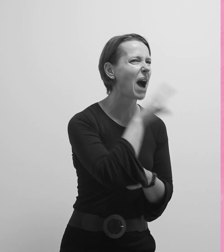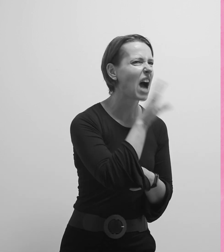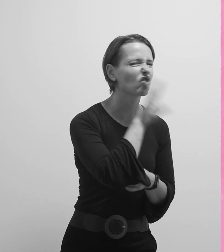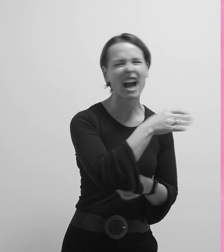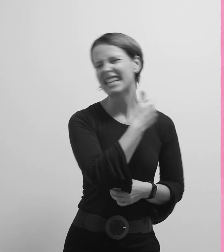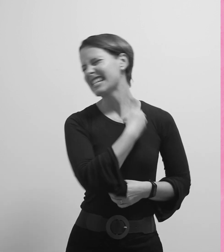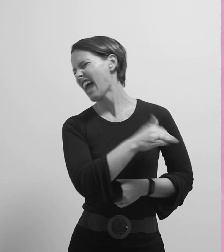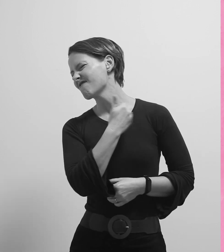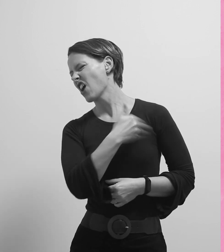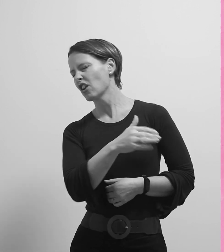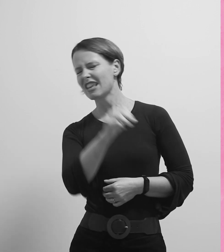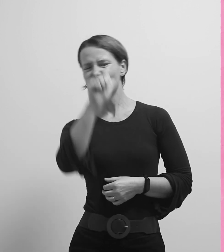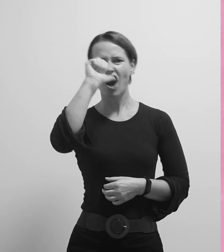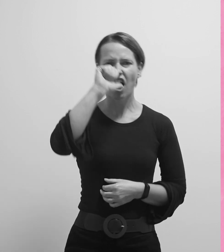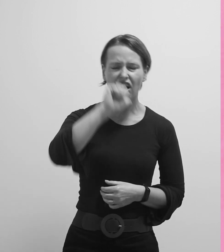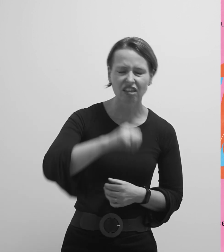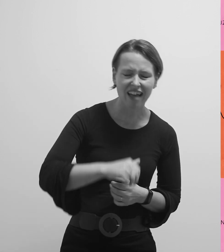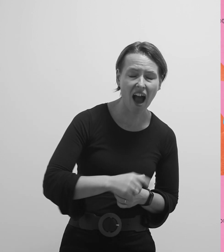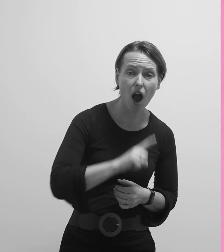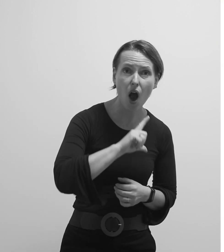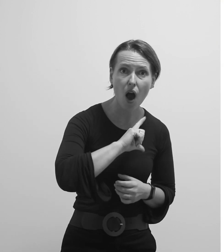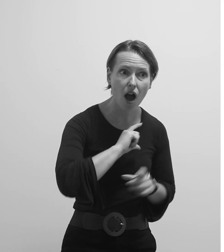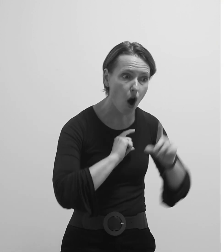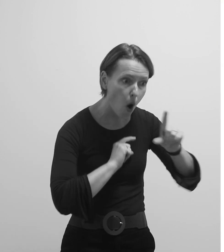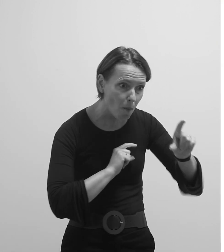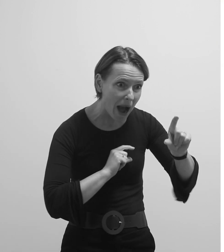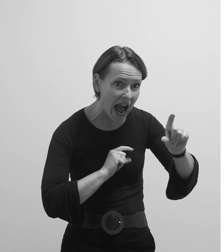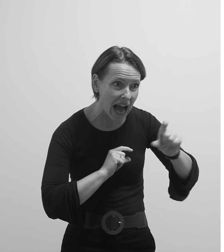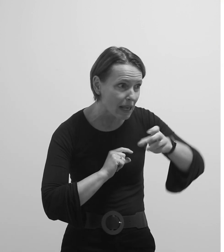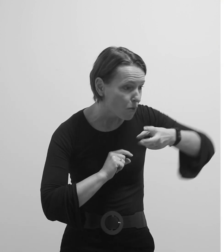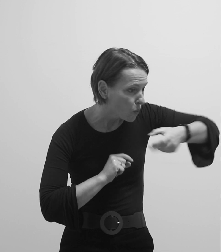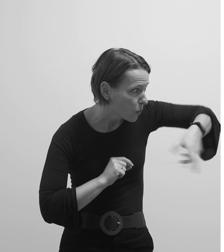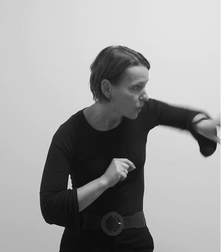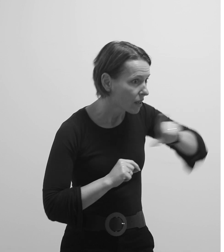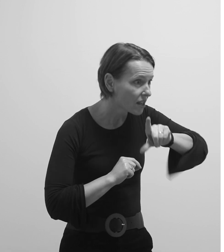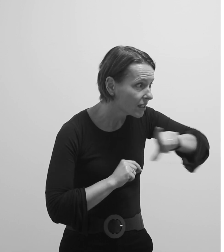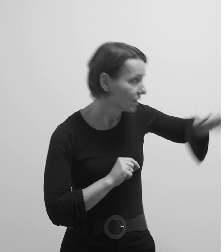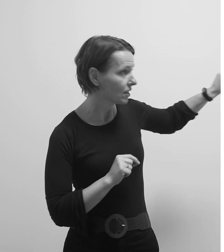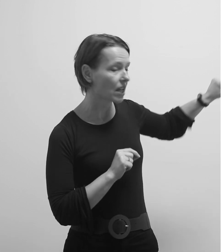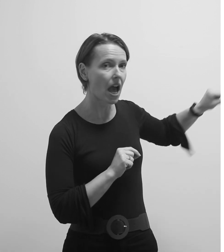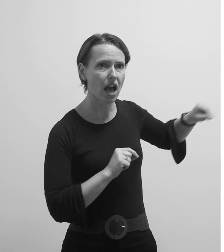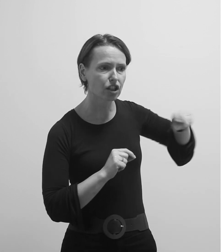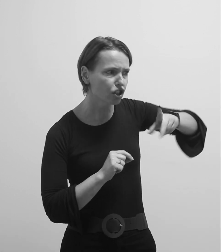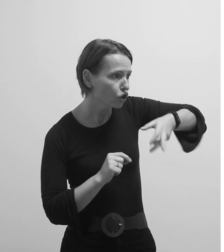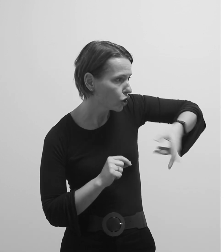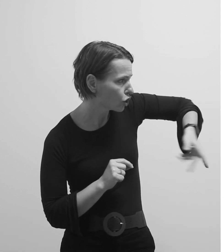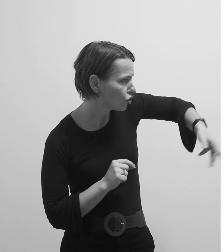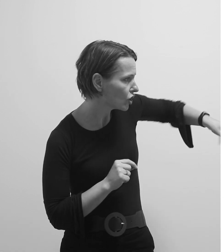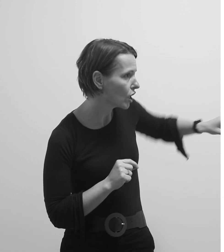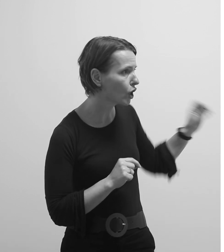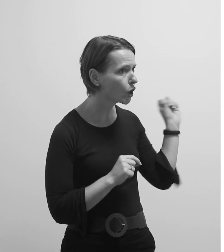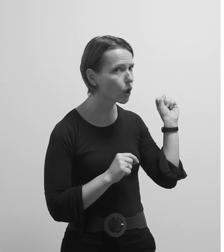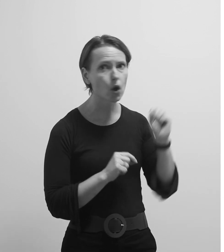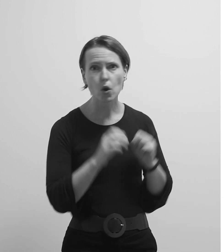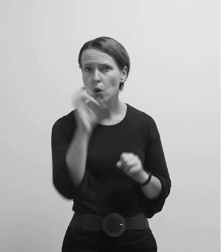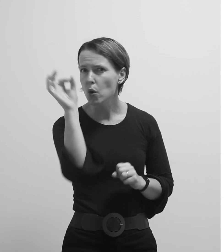srećom ne podnosi vodu. Gnom to iskorištava i spašava se.